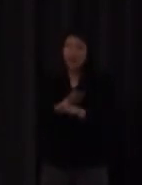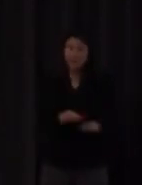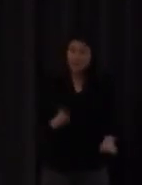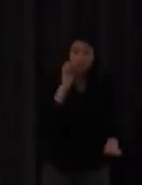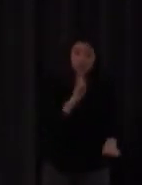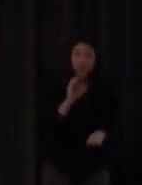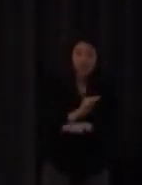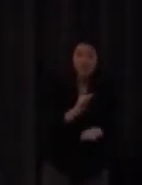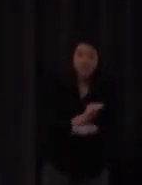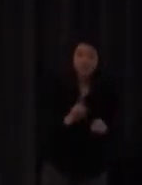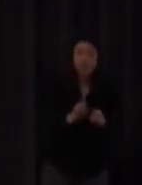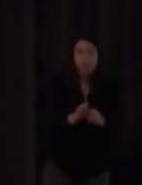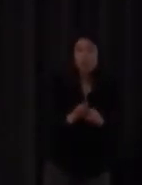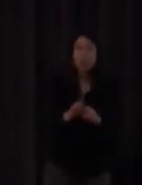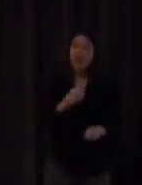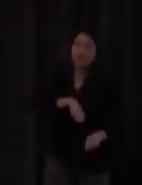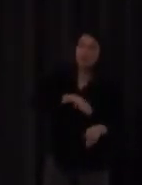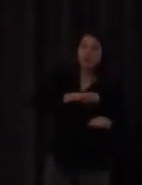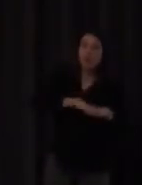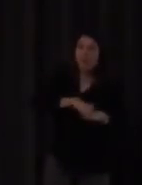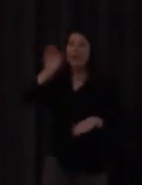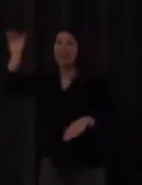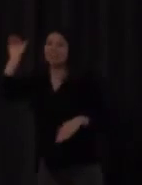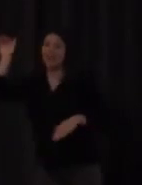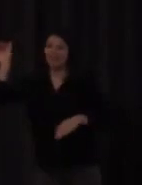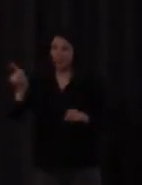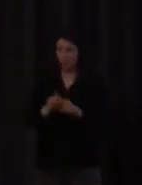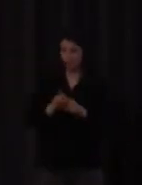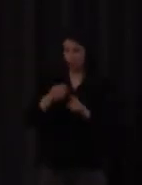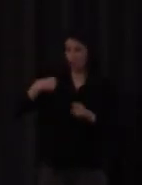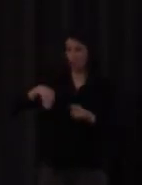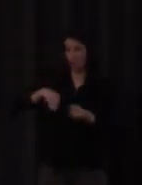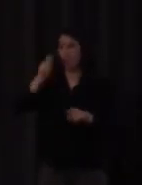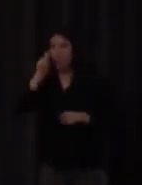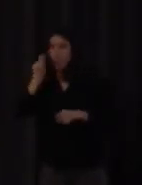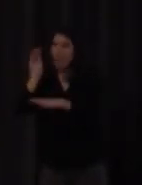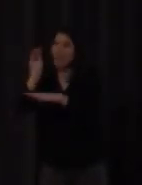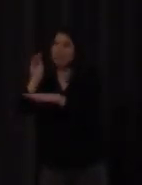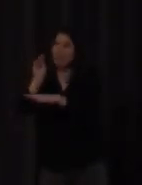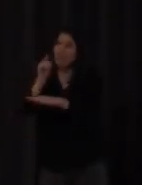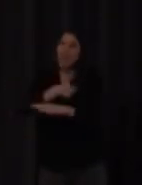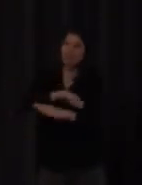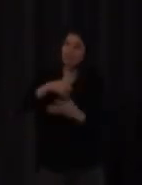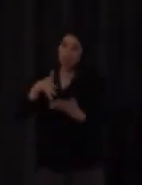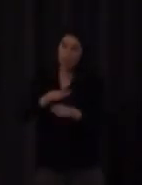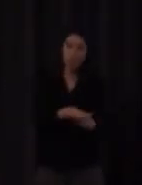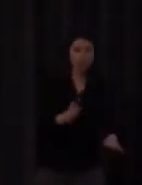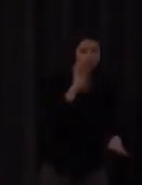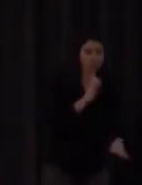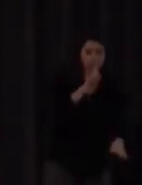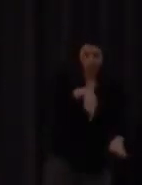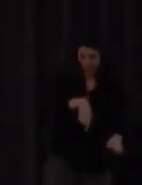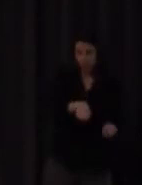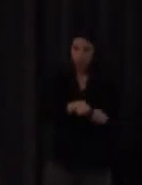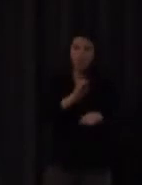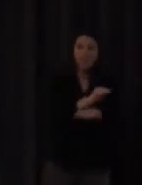el material de enseñanza de primera lengua los libros ordinarios de